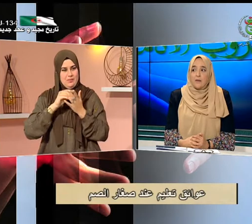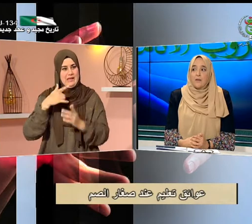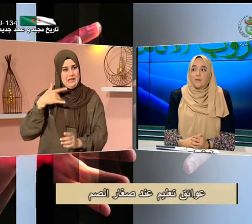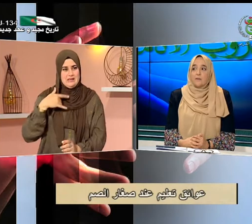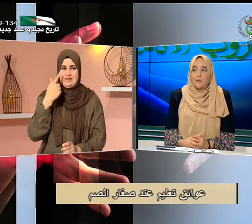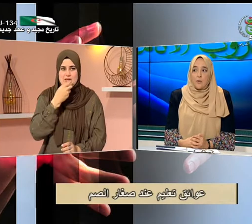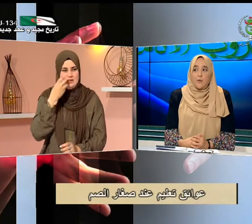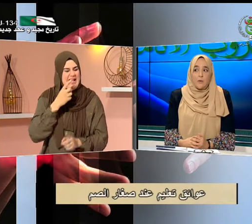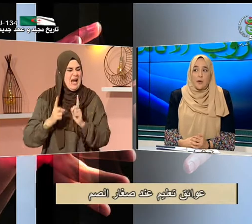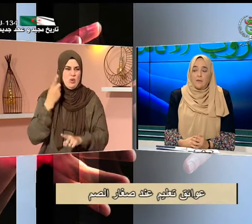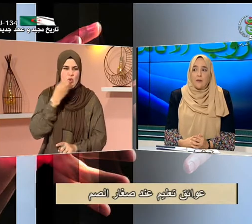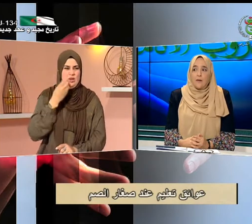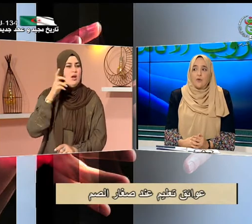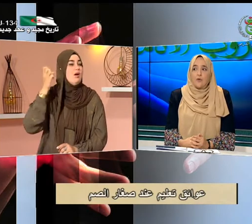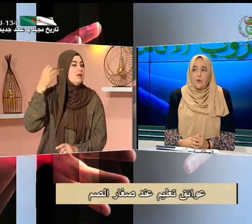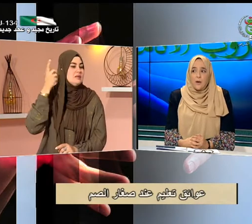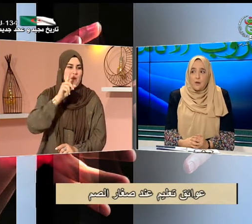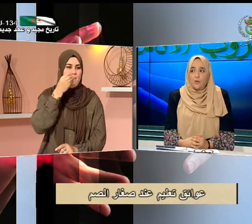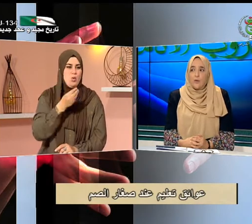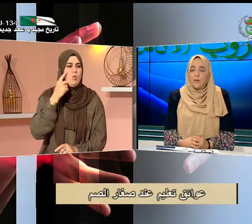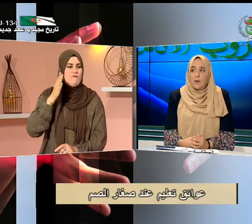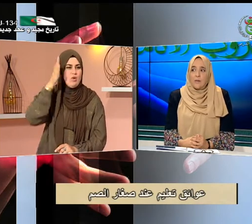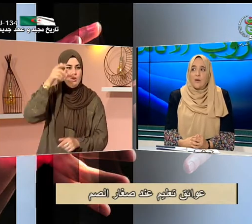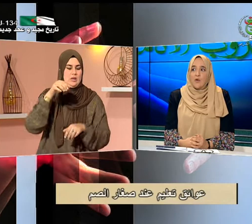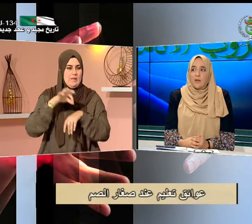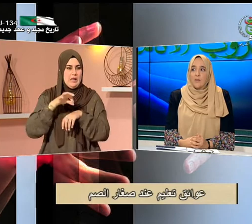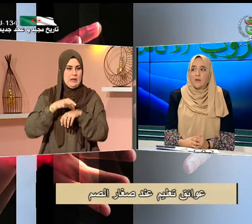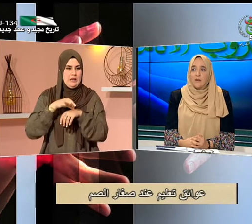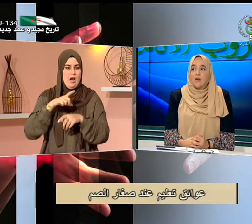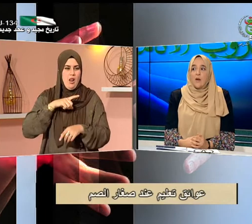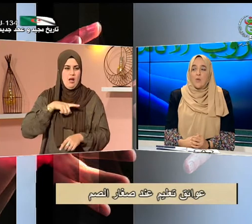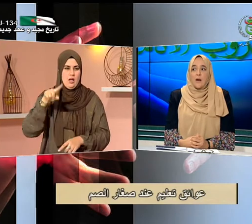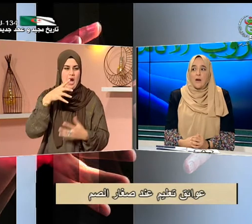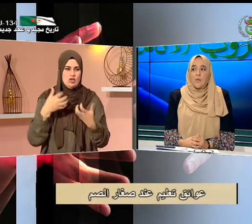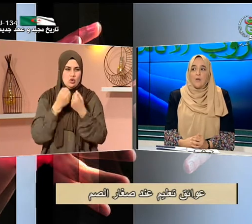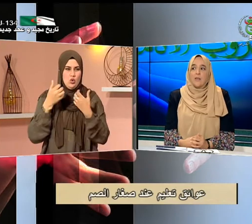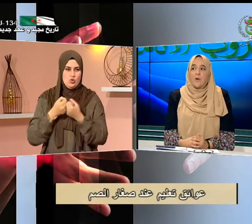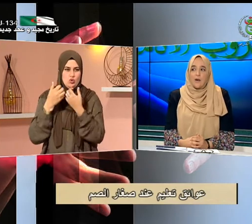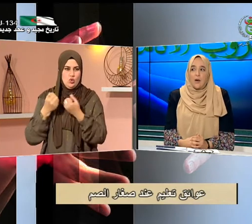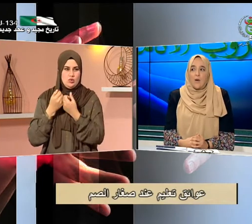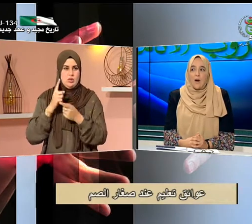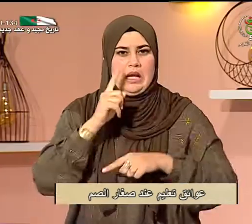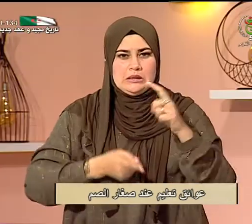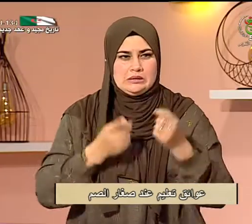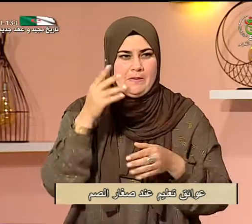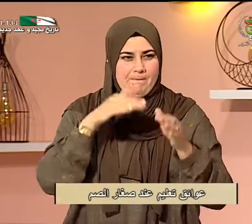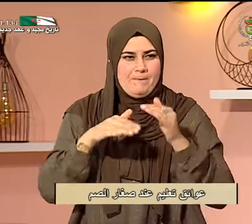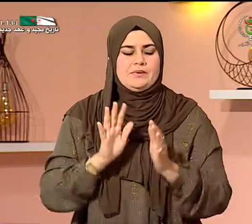حتى أنه يمكنه أن يكتب ويتواصل معه كتابيا وأضيف أن القوقعة هناك نعم